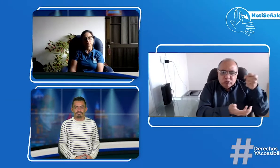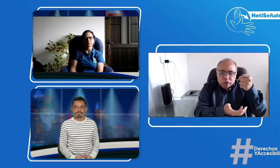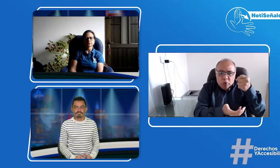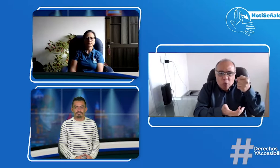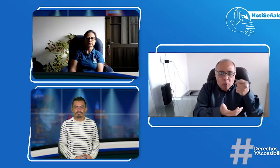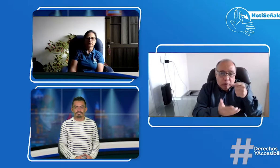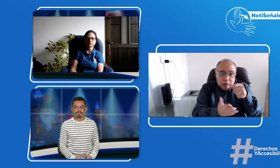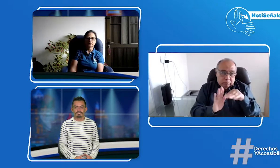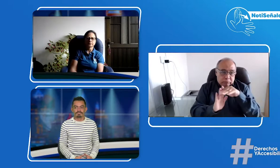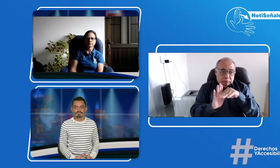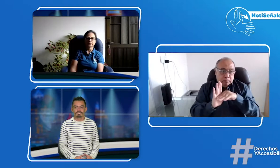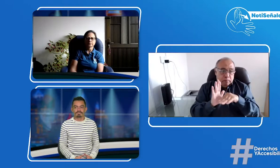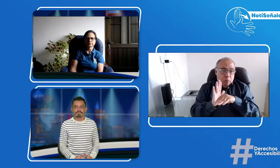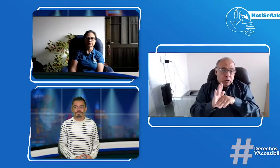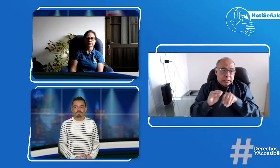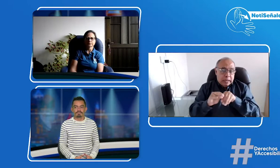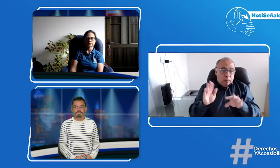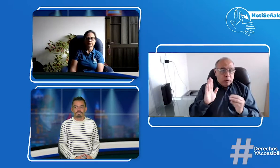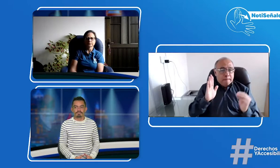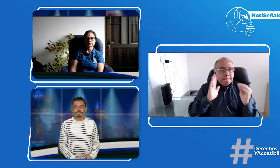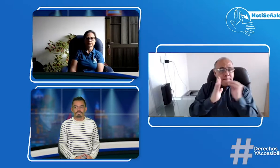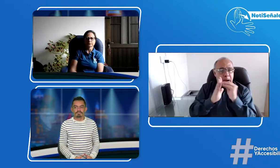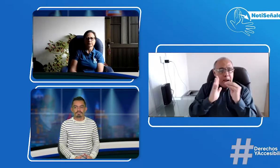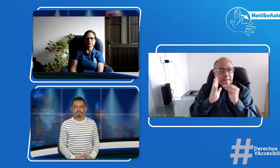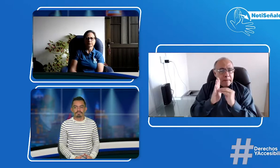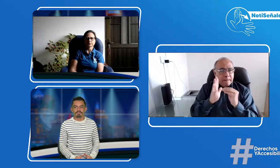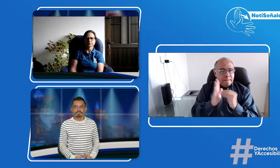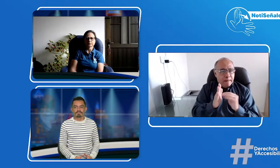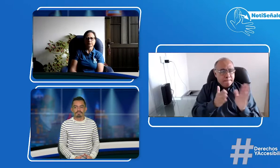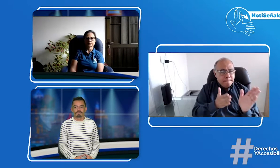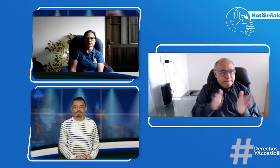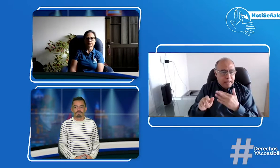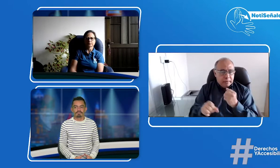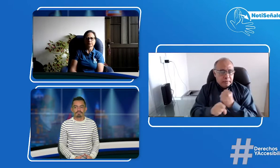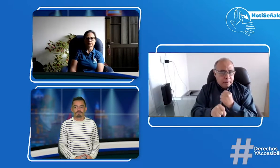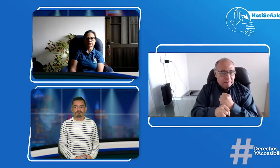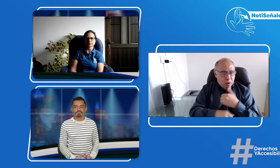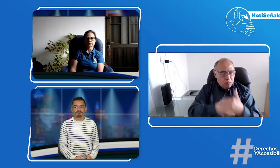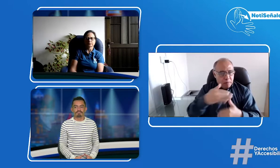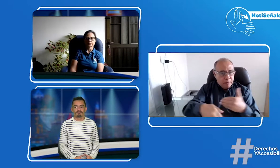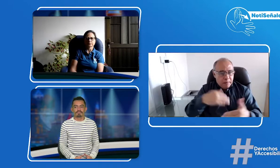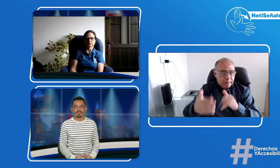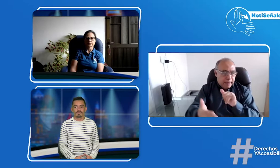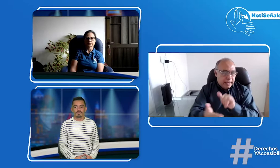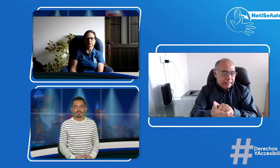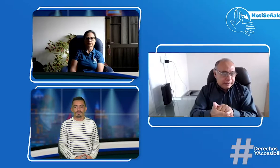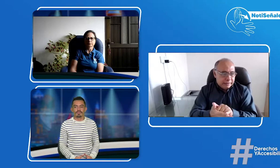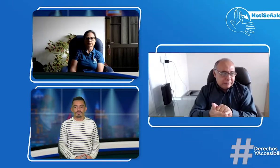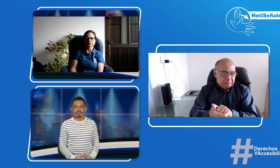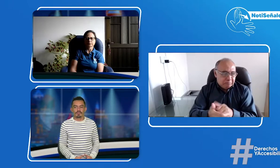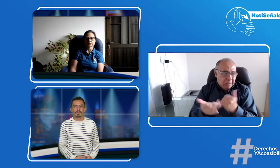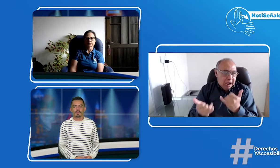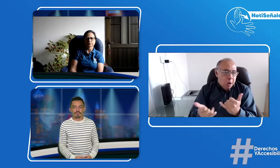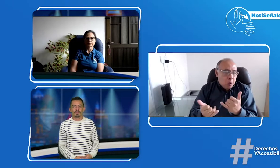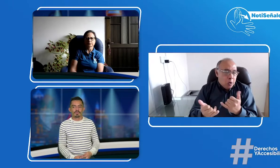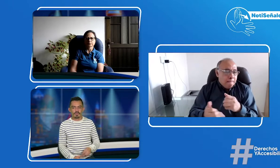bilingüe bicultural y también estaría atada a temas de recursos. Y esto debe quedar claro allí en un plan de trabajo.